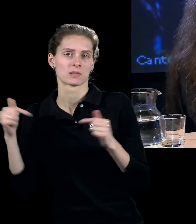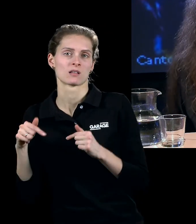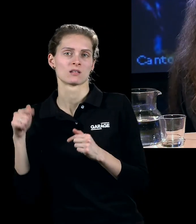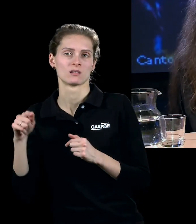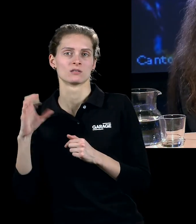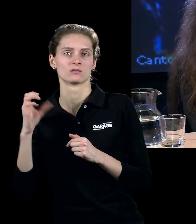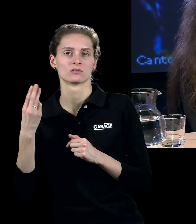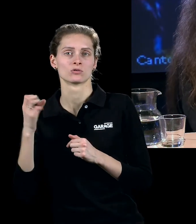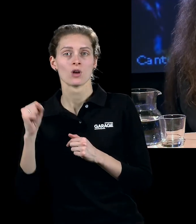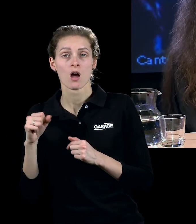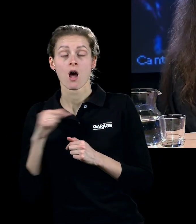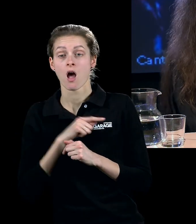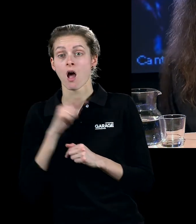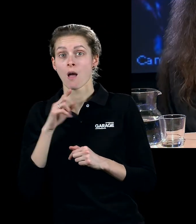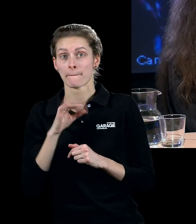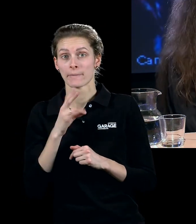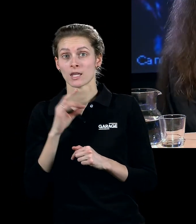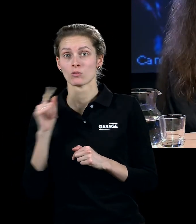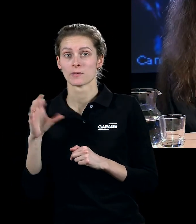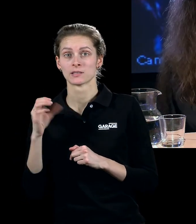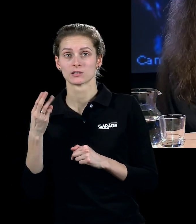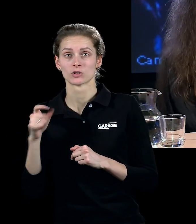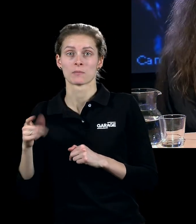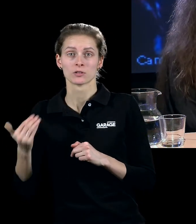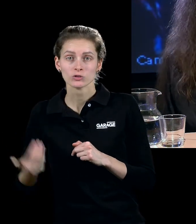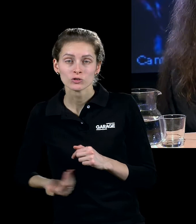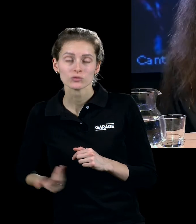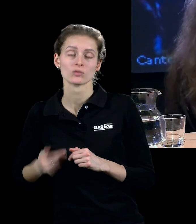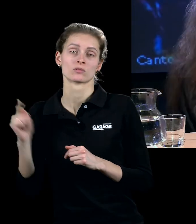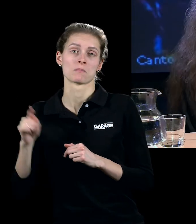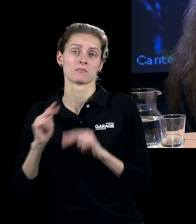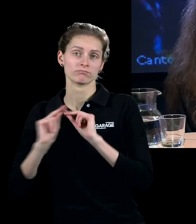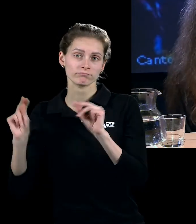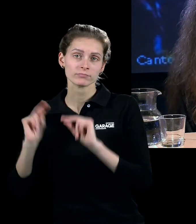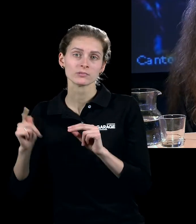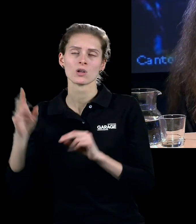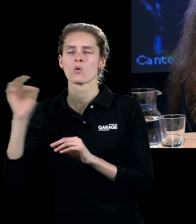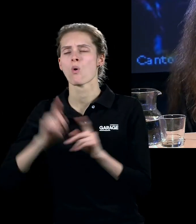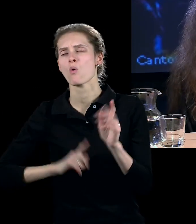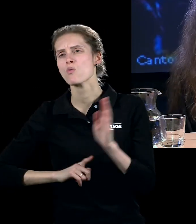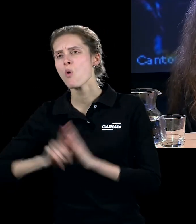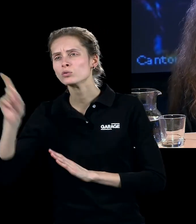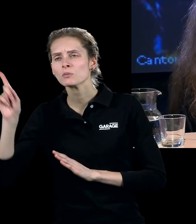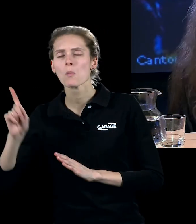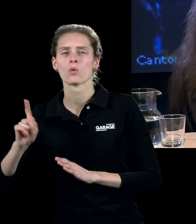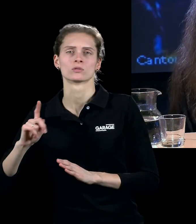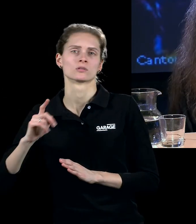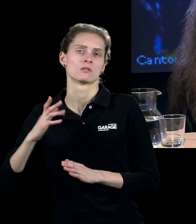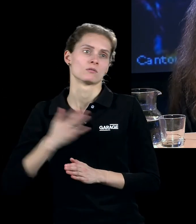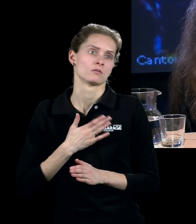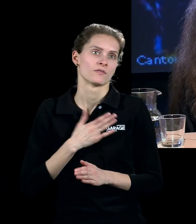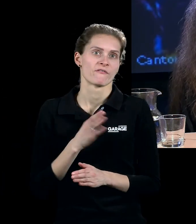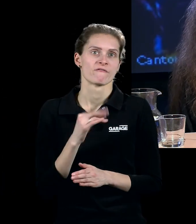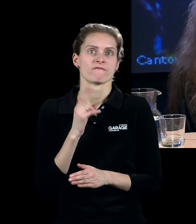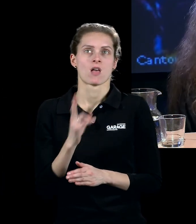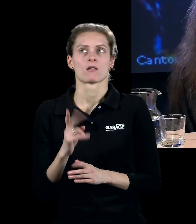которых пины, собственно, живёт и преподает. Опять-таки все эти идеи устремлённости в космос, того, что наш век – это век астронавтики,